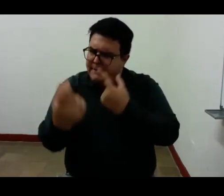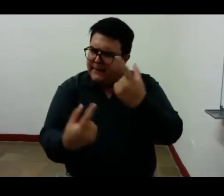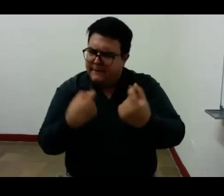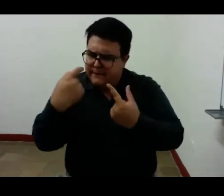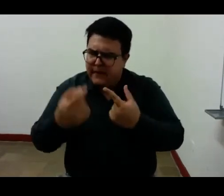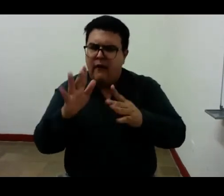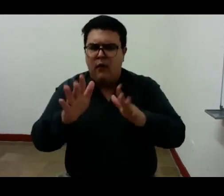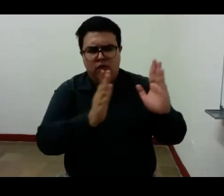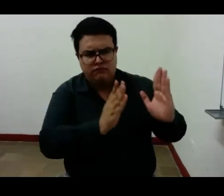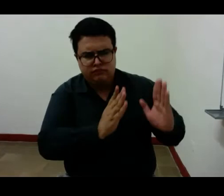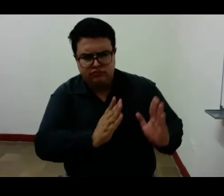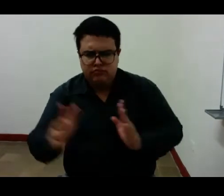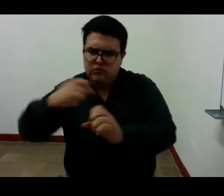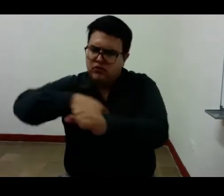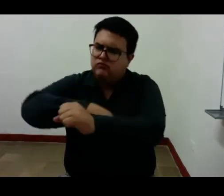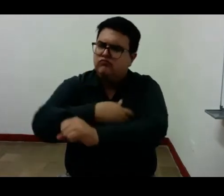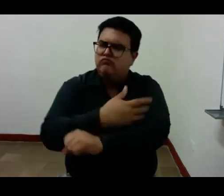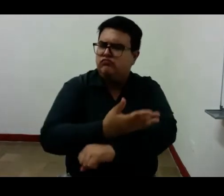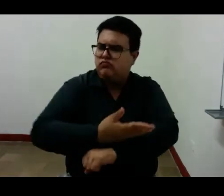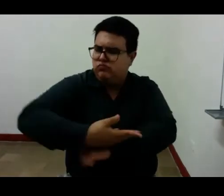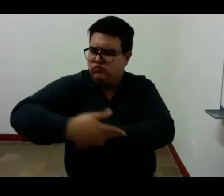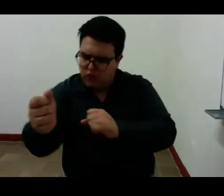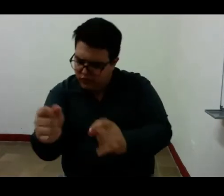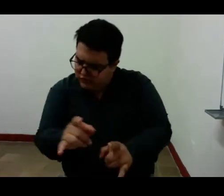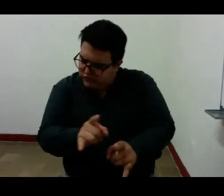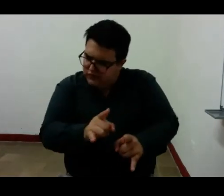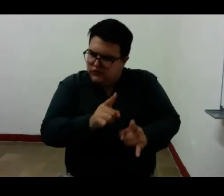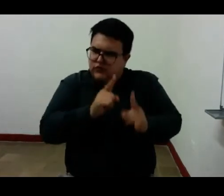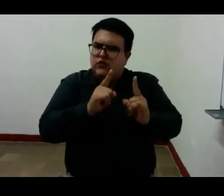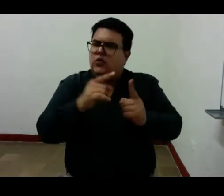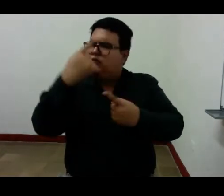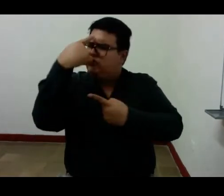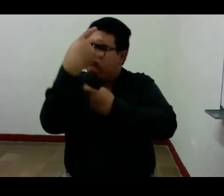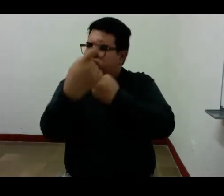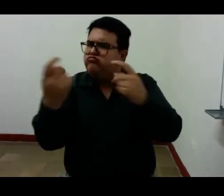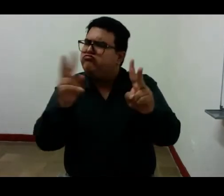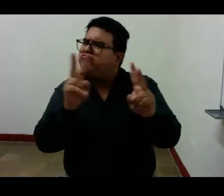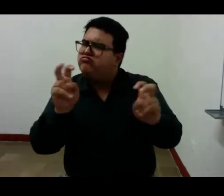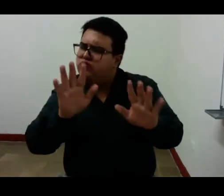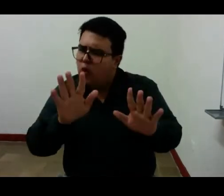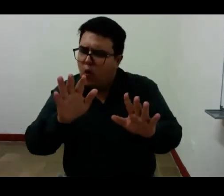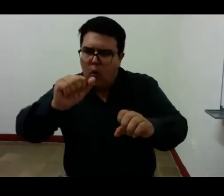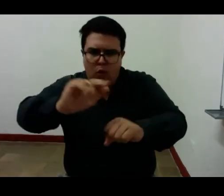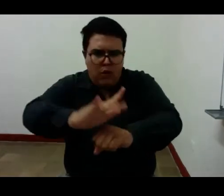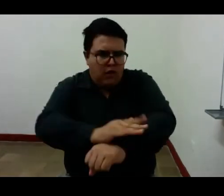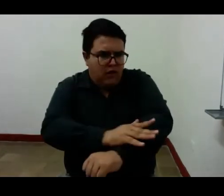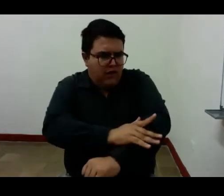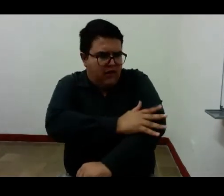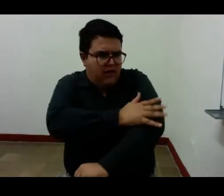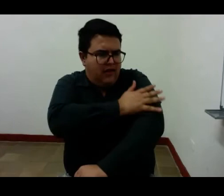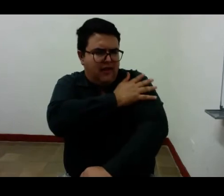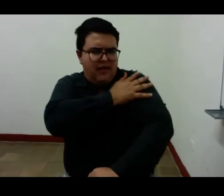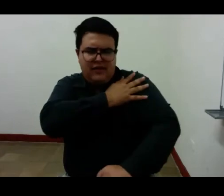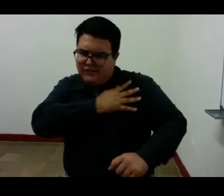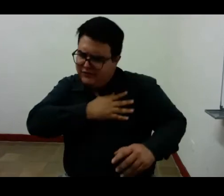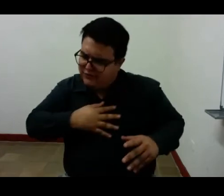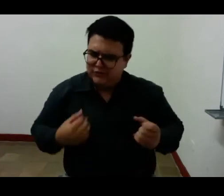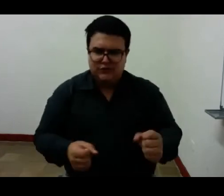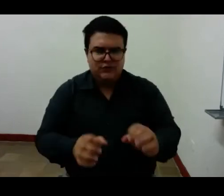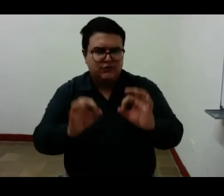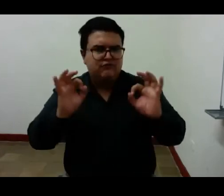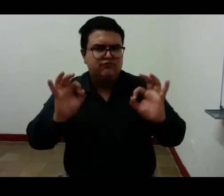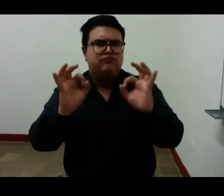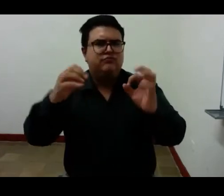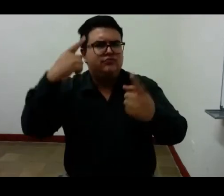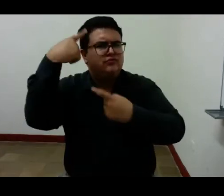poesía. Que tiene como asunto a las sensaciones o la